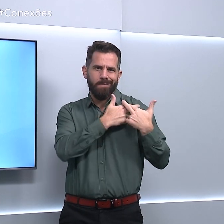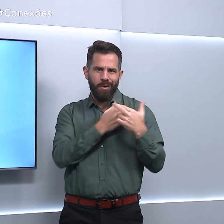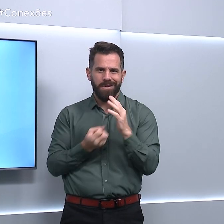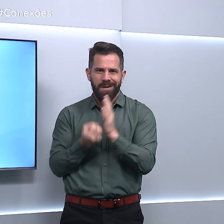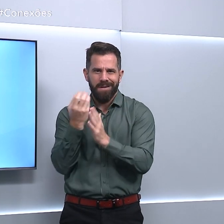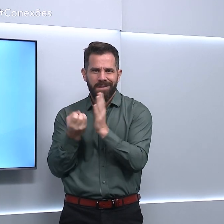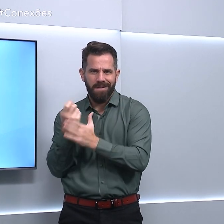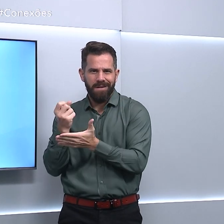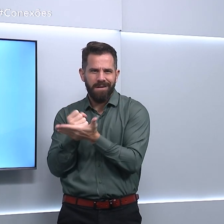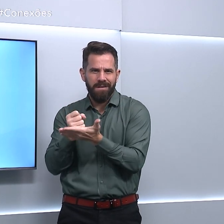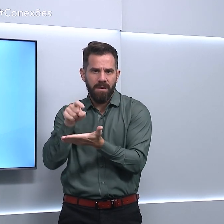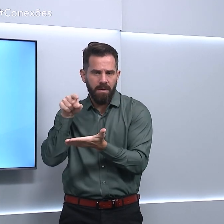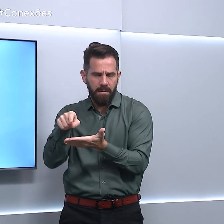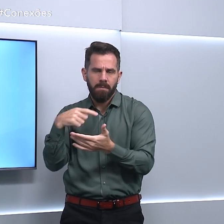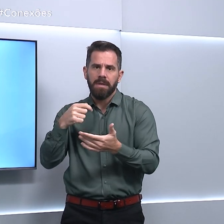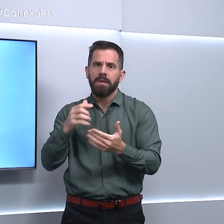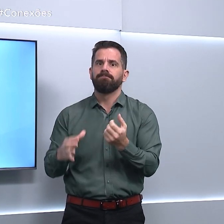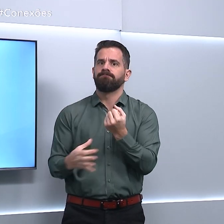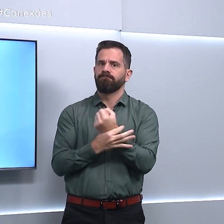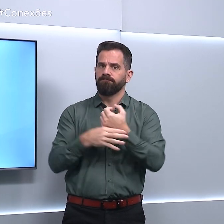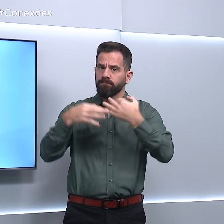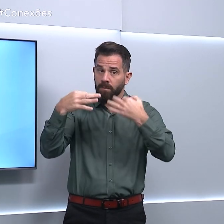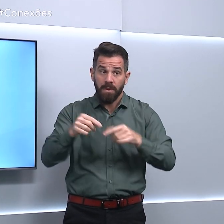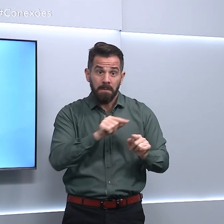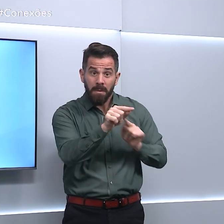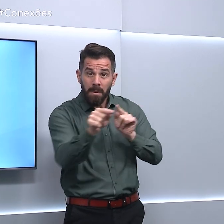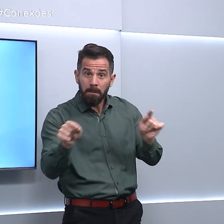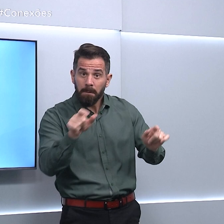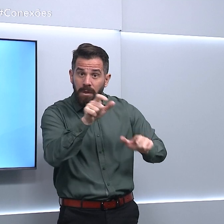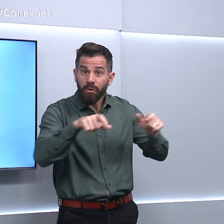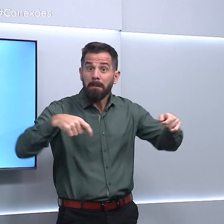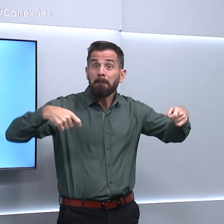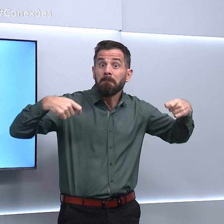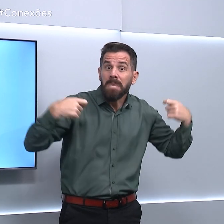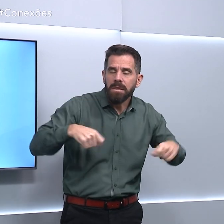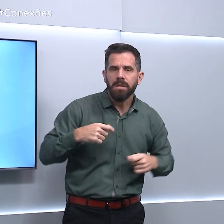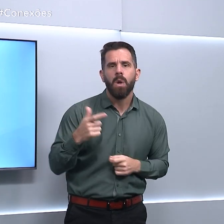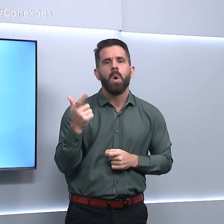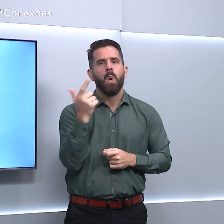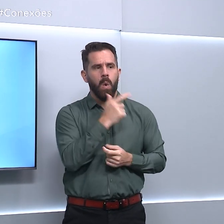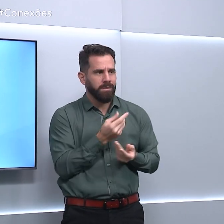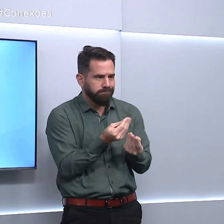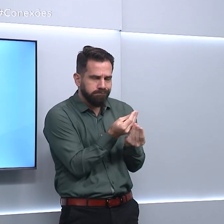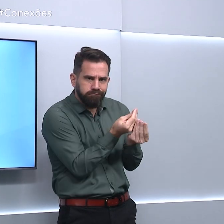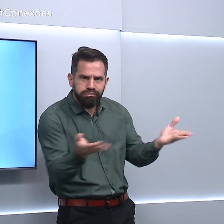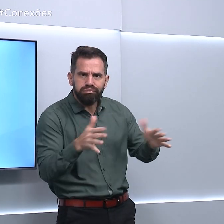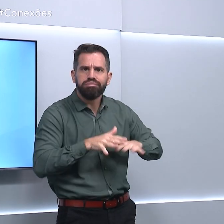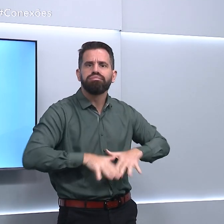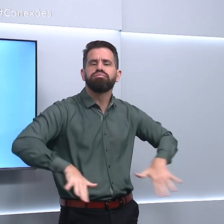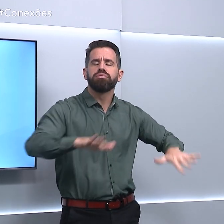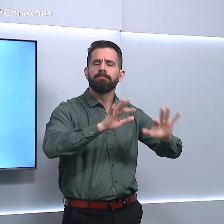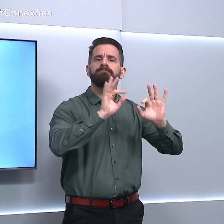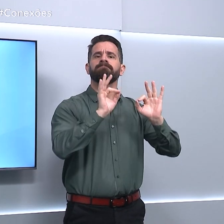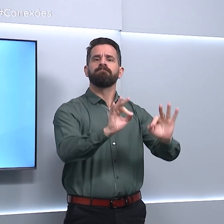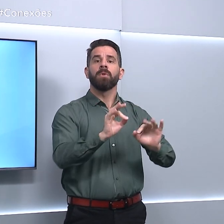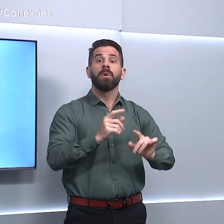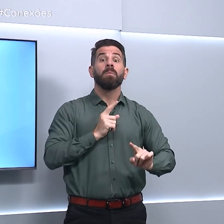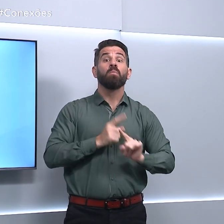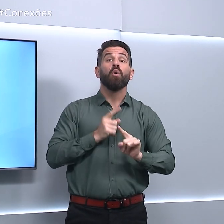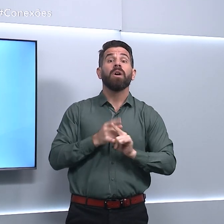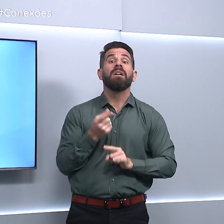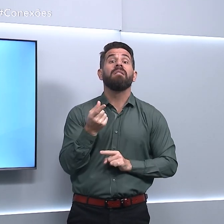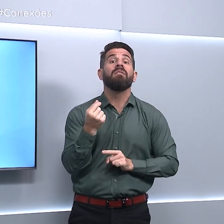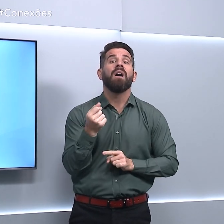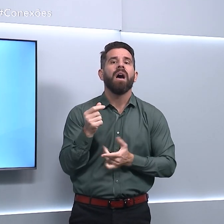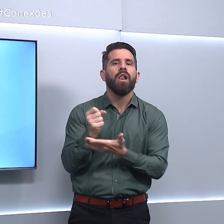assegurar que todas as pessoas que necessitem dele tenham acesso garantido, já que o remédio custa cerca de